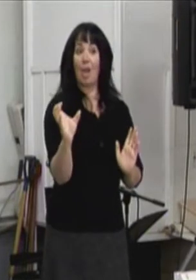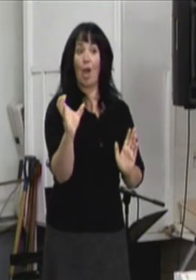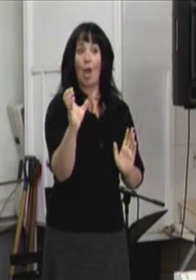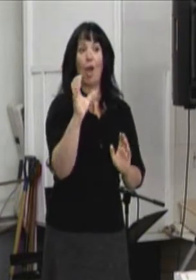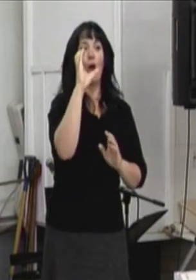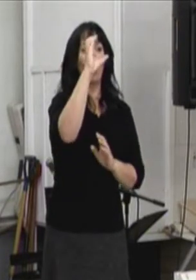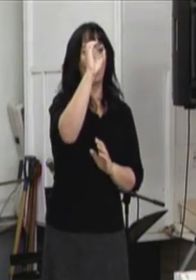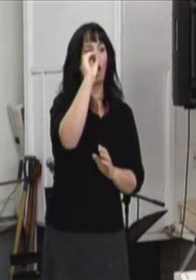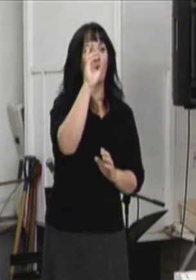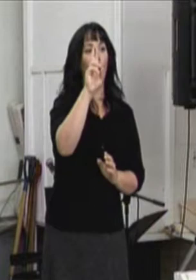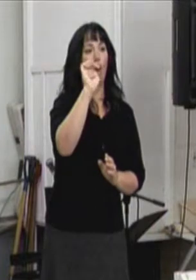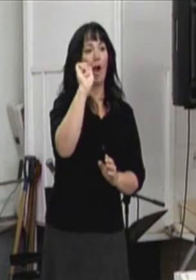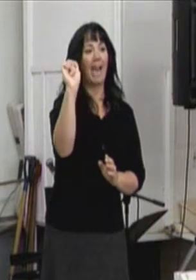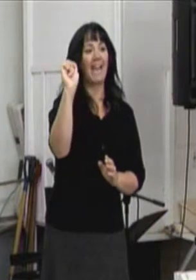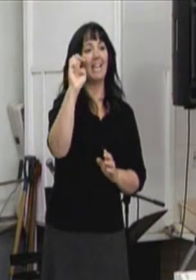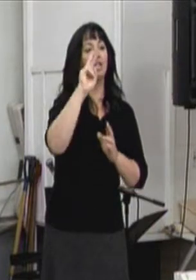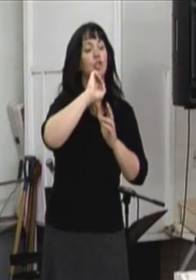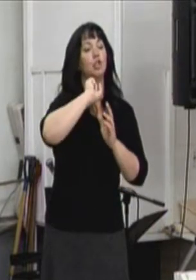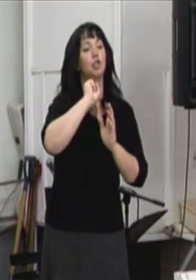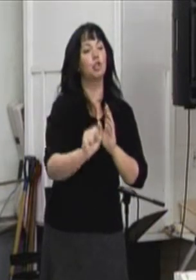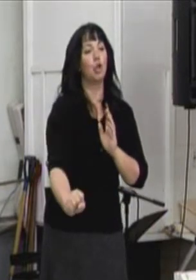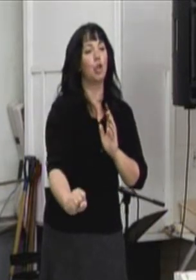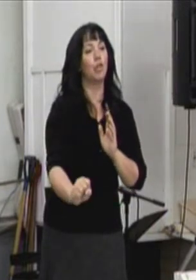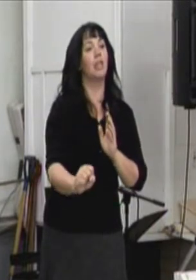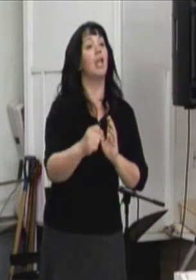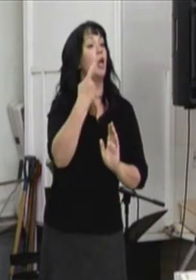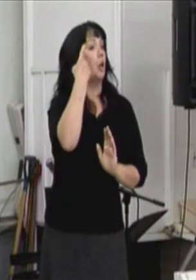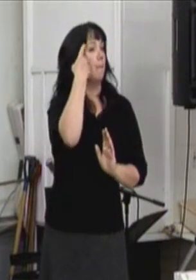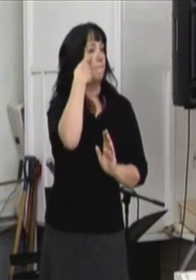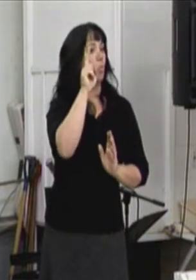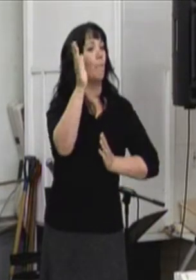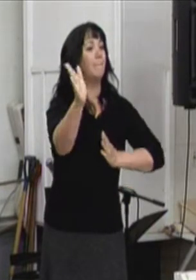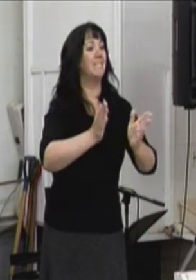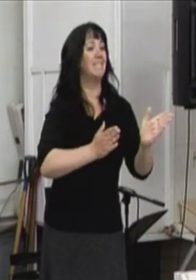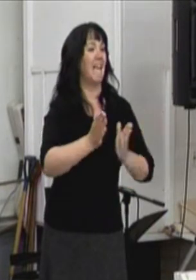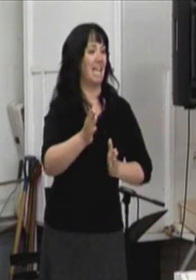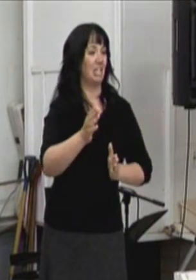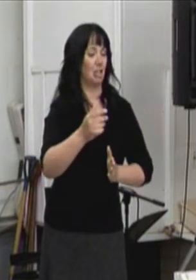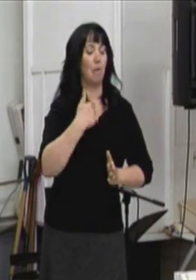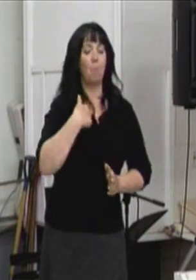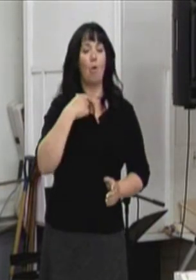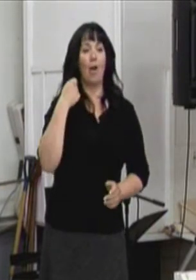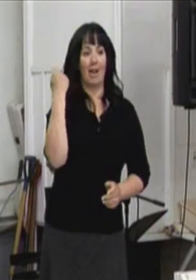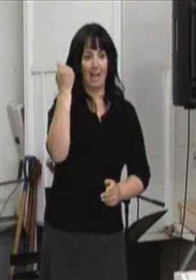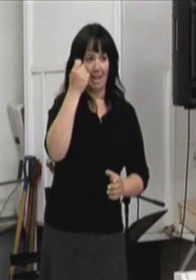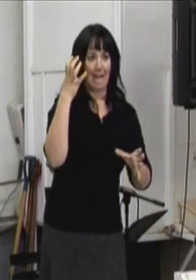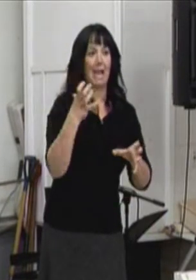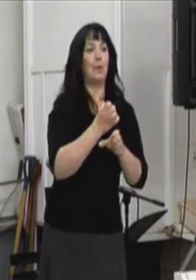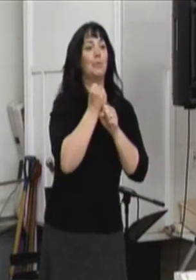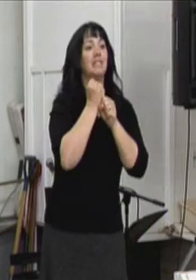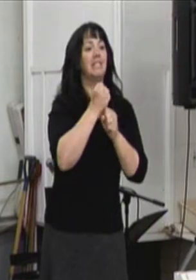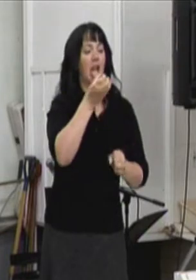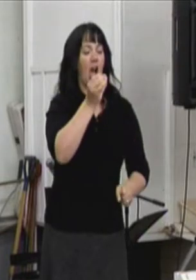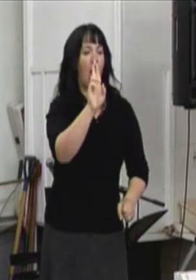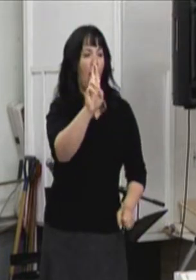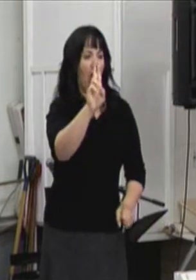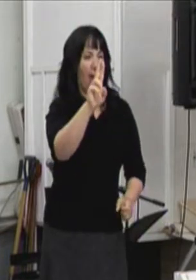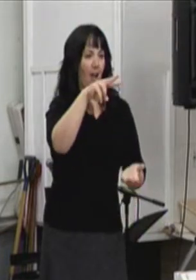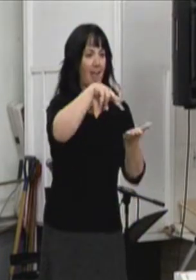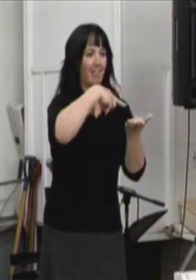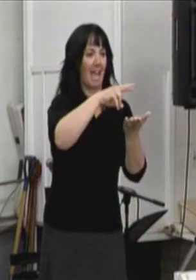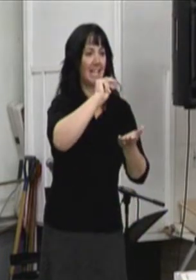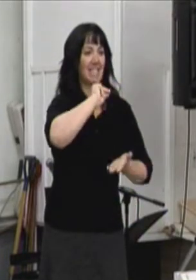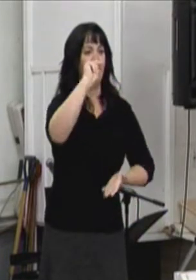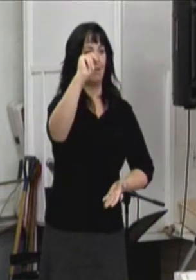pour faire le mondial en partage artistique. J'ai récolté une médaille d'or en as niveau 3 et une